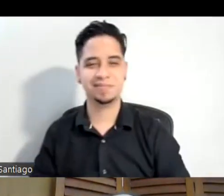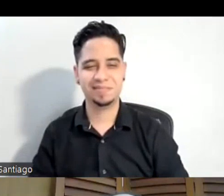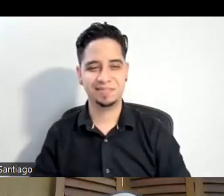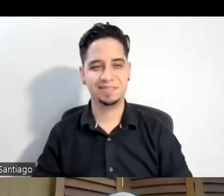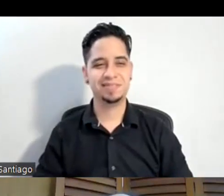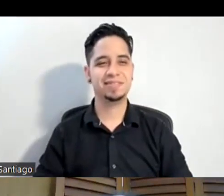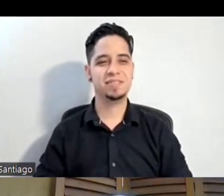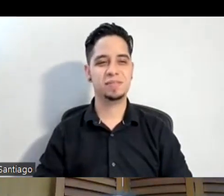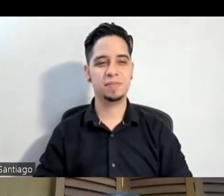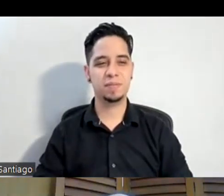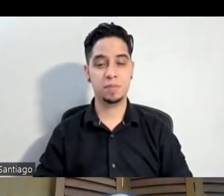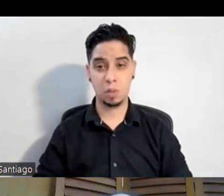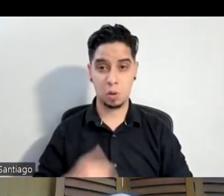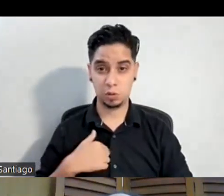así que venimos ya no se mueva nadie